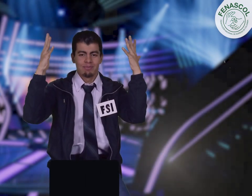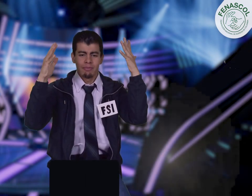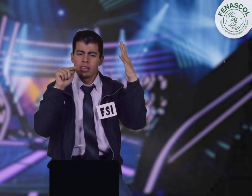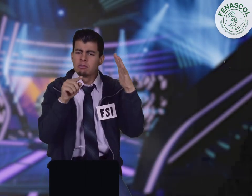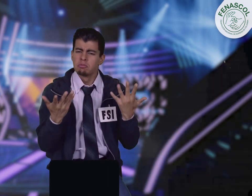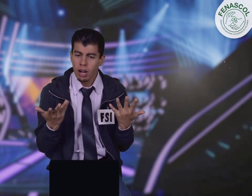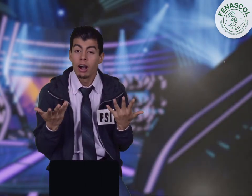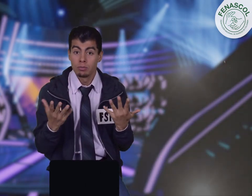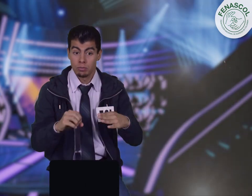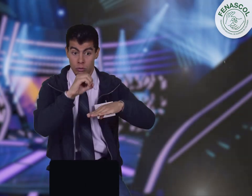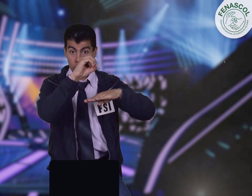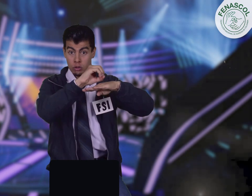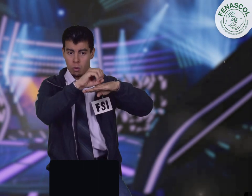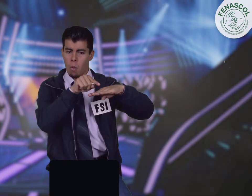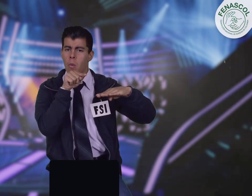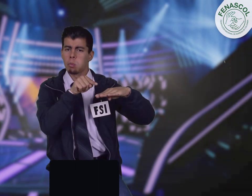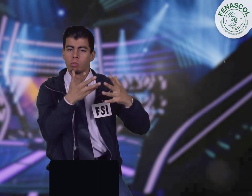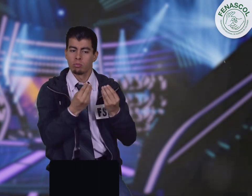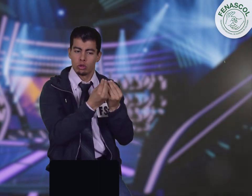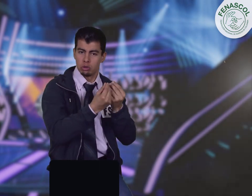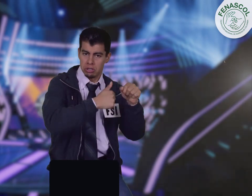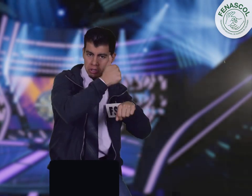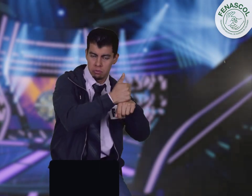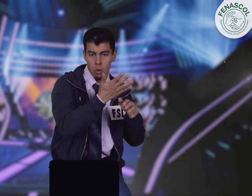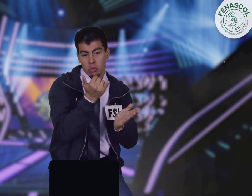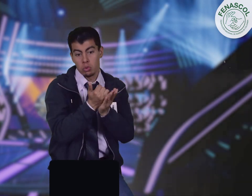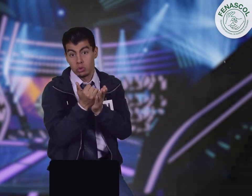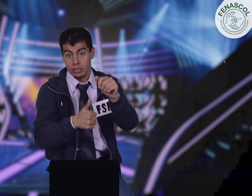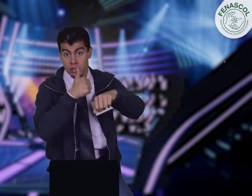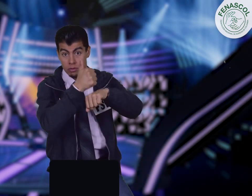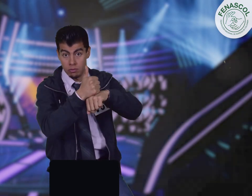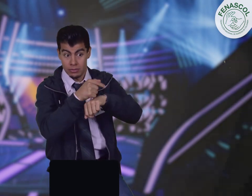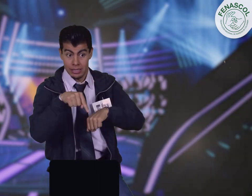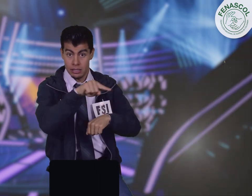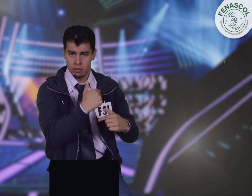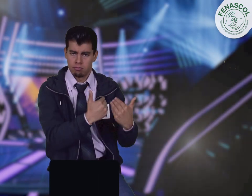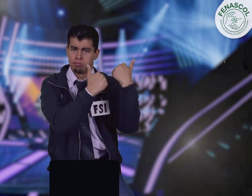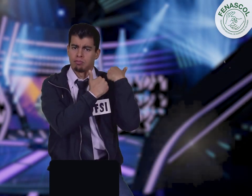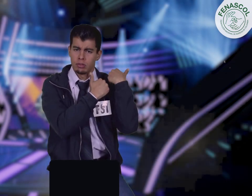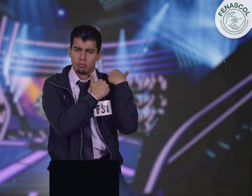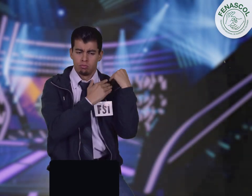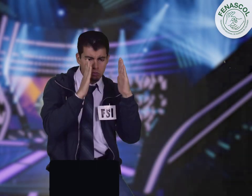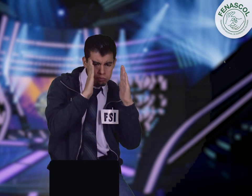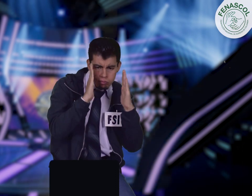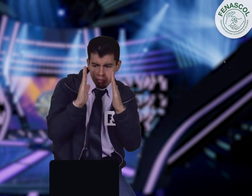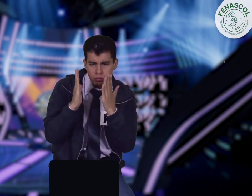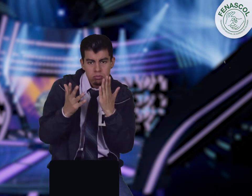aplausos. La organización puede tener consejo directivo o junta directiva y estos tienen la